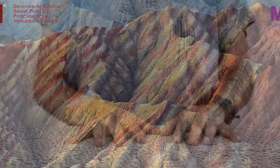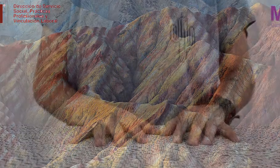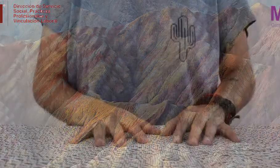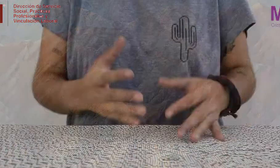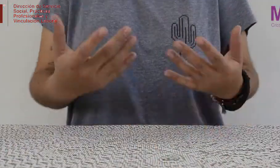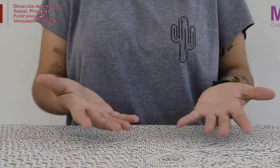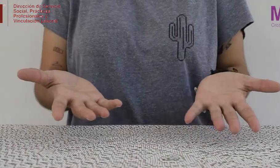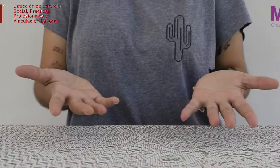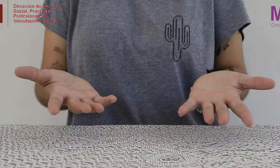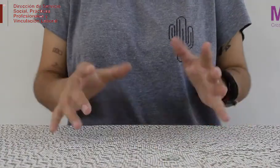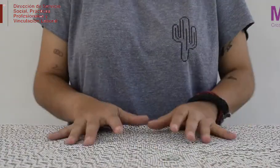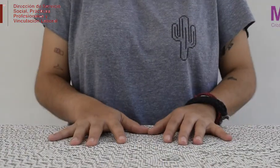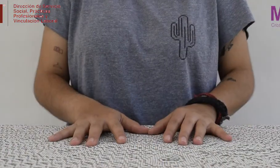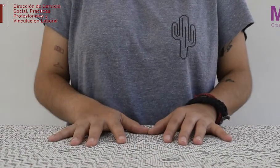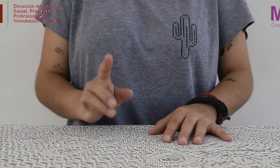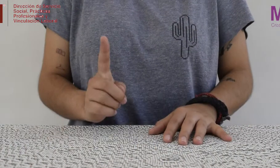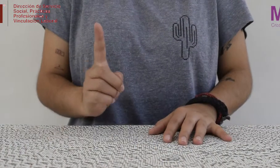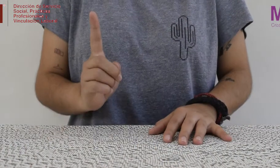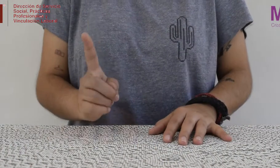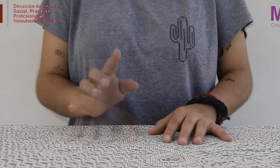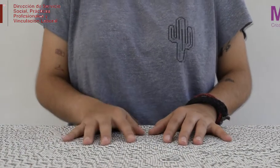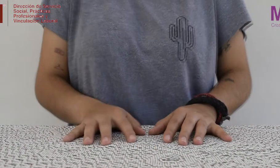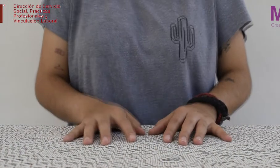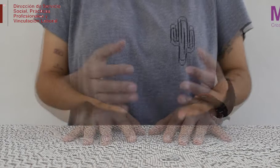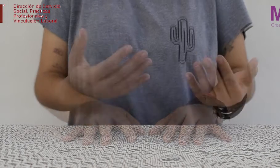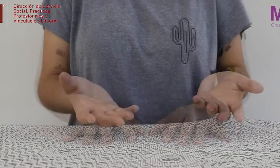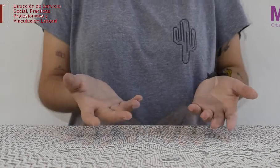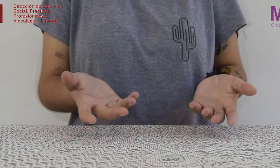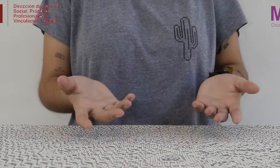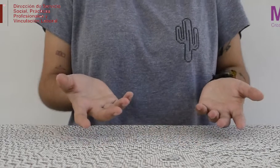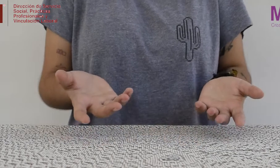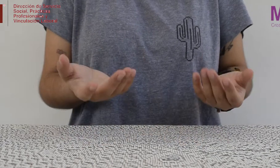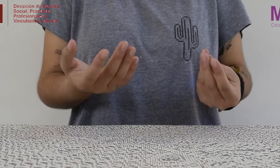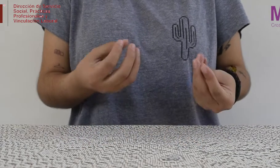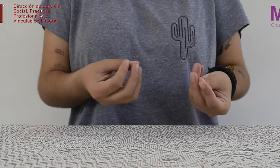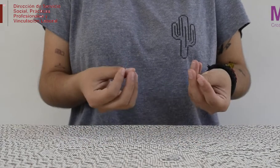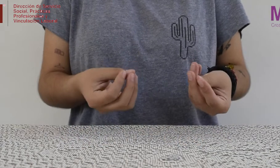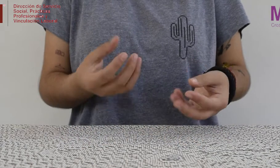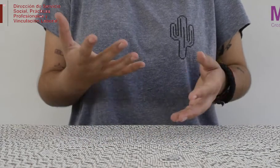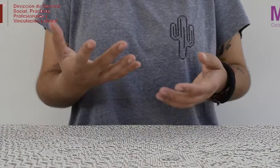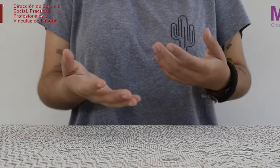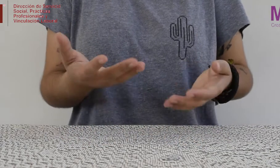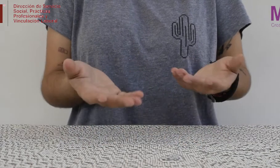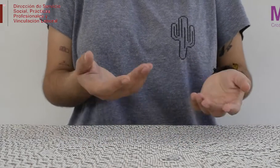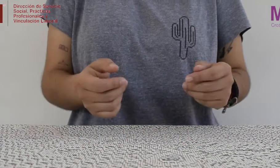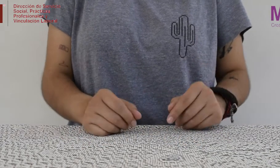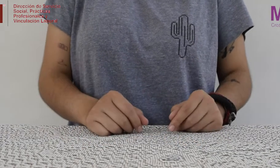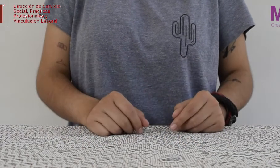Esto fue Conociendo a Teresa Margoles. Recuerda que en la descripción del video te dejo algunos enlaces para que